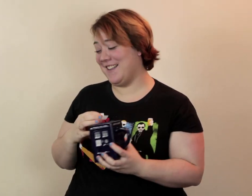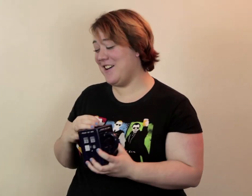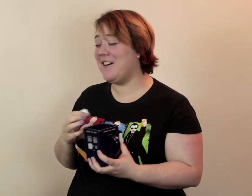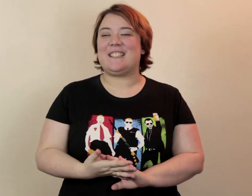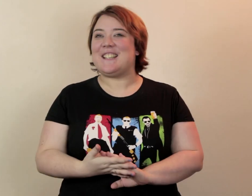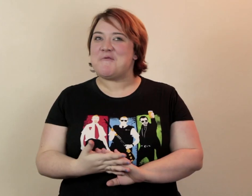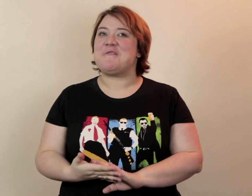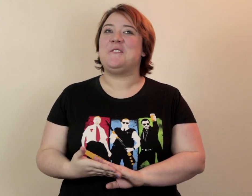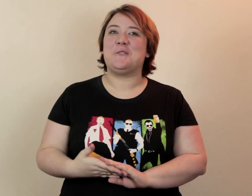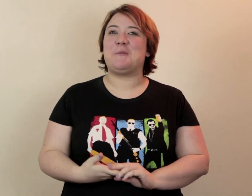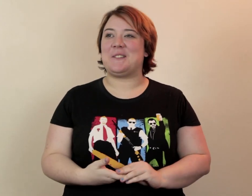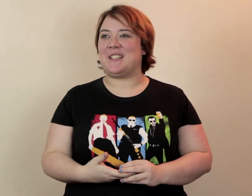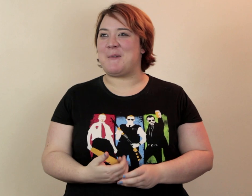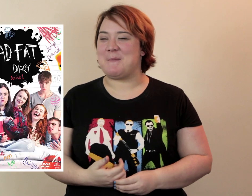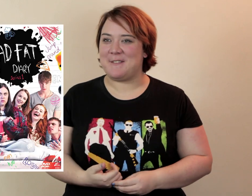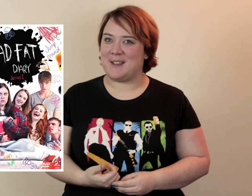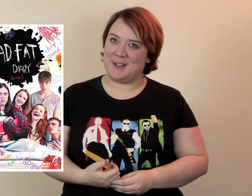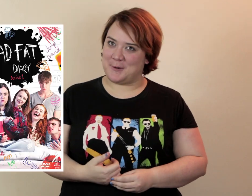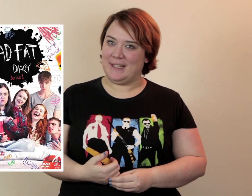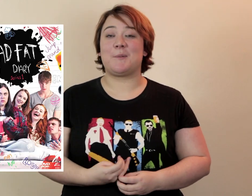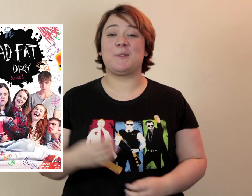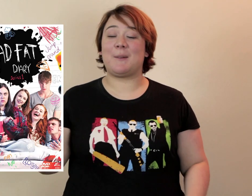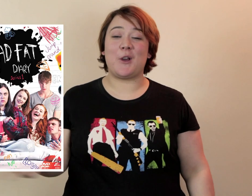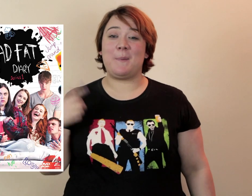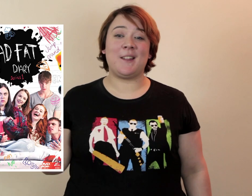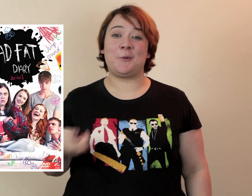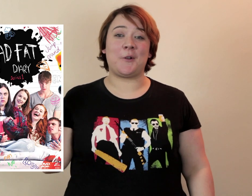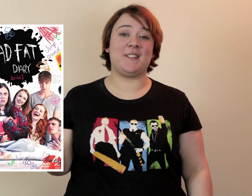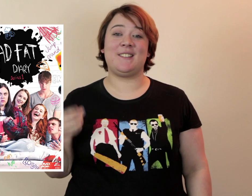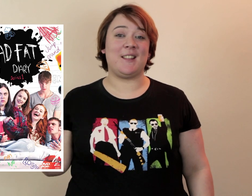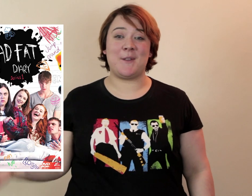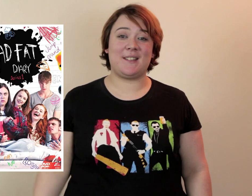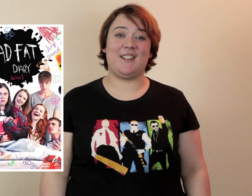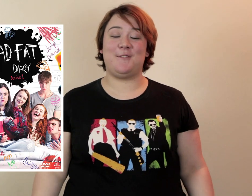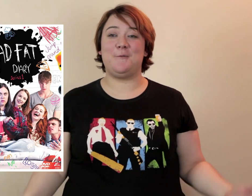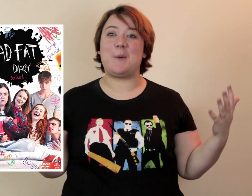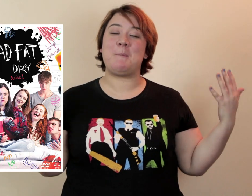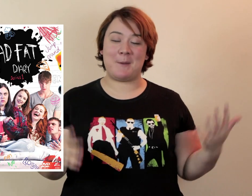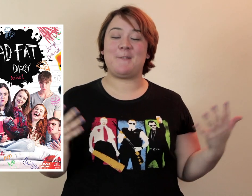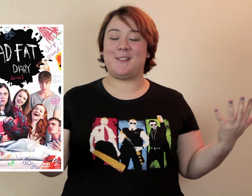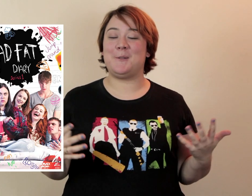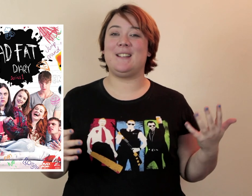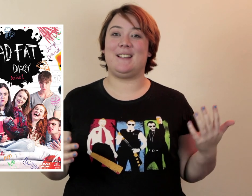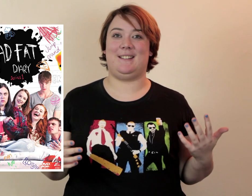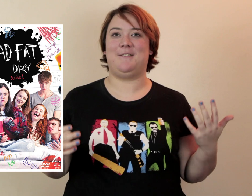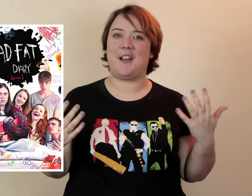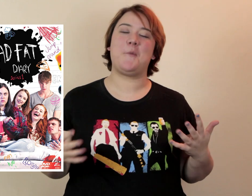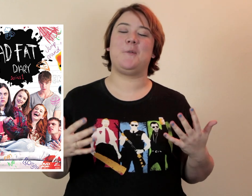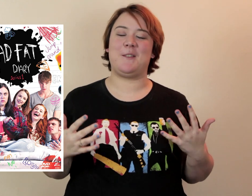C'est très émouvant de vous présenter My Mad Fat Diary Je pense qu pourrait me répéter tout le temps Quand je dis que c'est une des meilleures séries que j'ai vu My Mad Fat Diary c'est vraiment une des